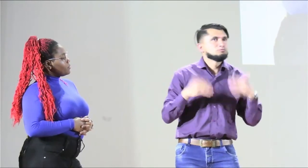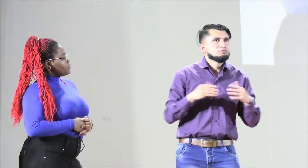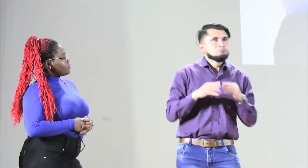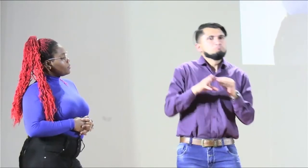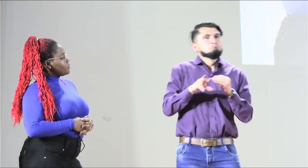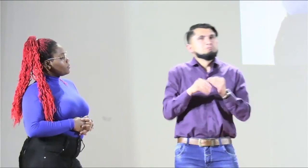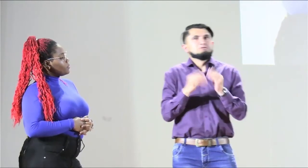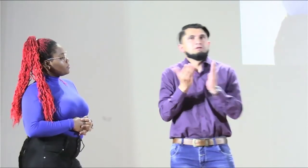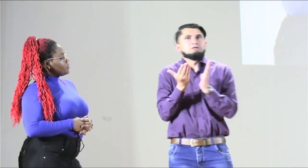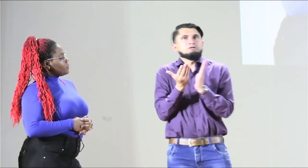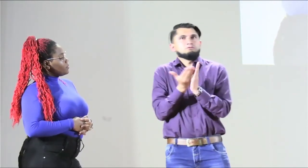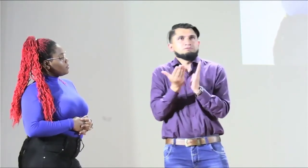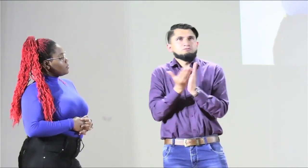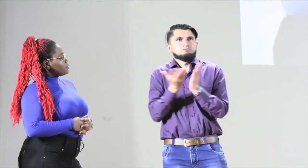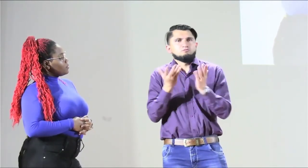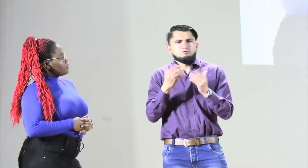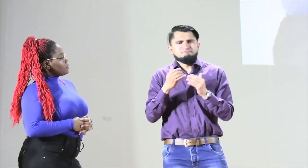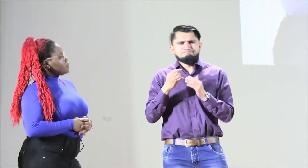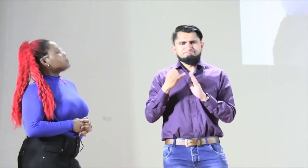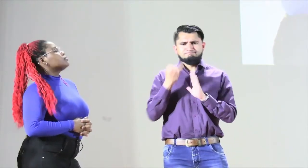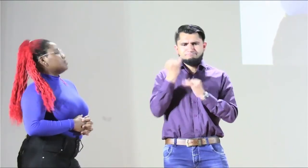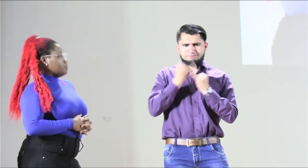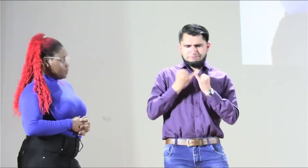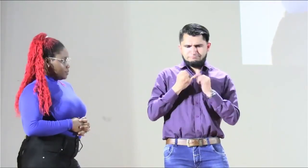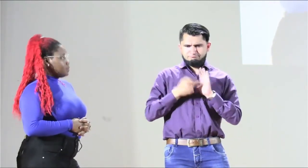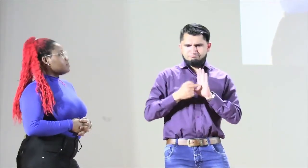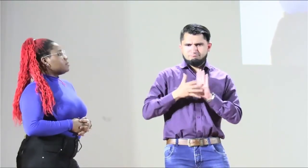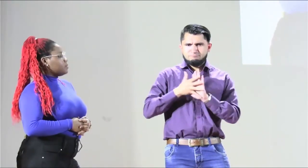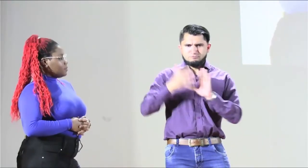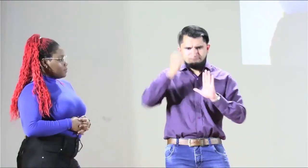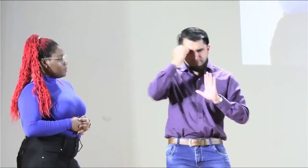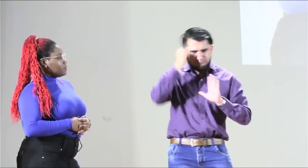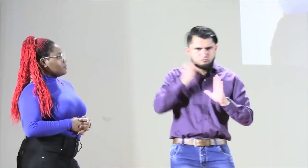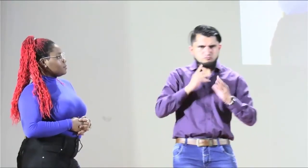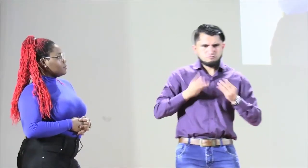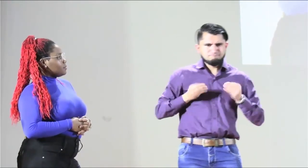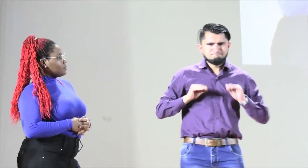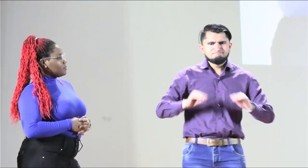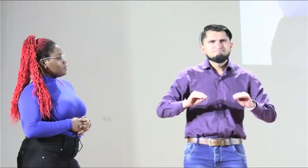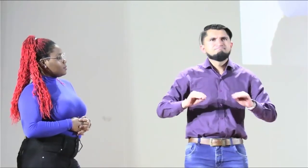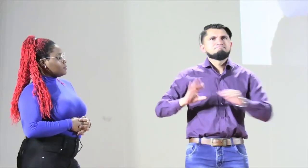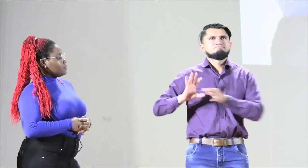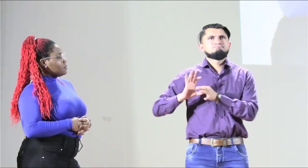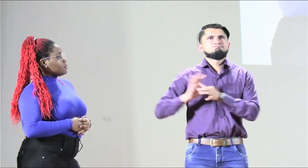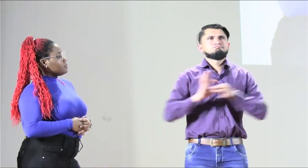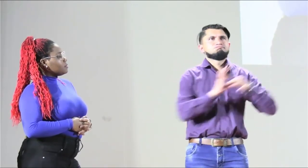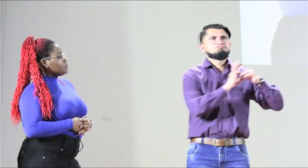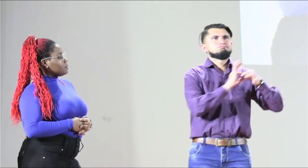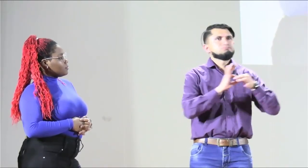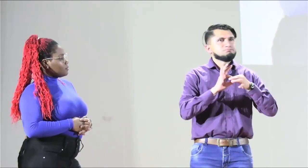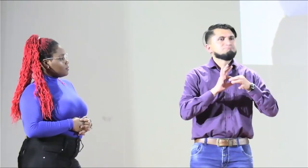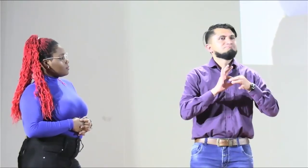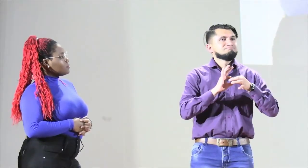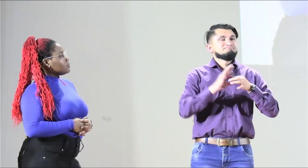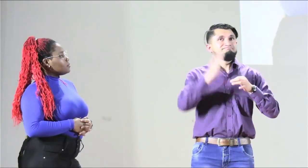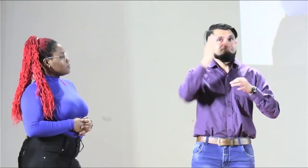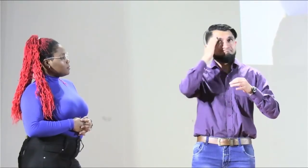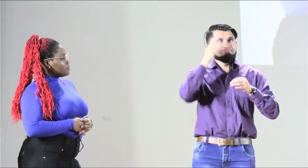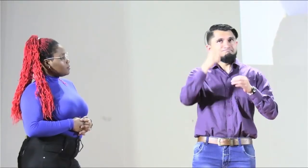en la tarde de hoy sobre el asociacionismo en la juventud, la educación, la identidad que